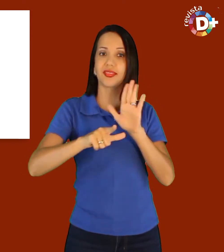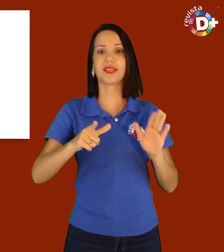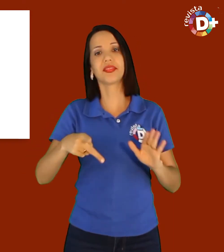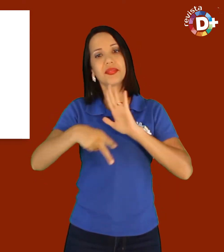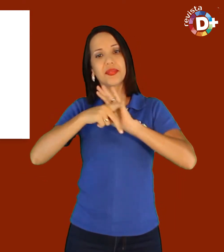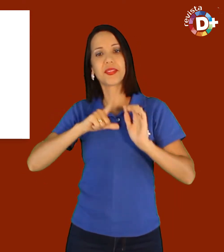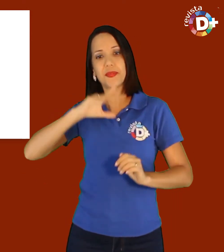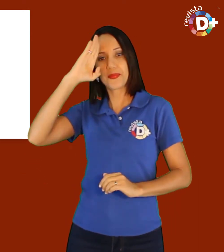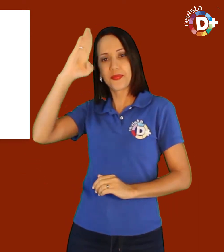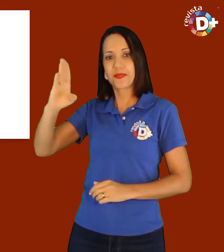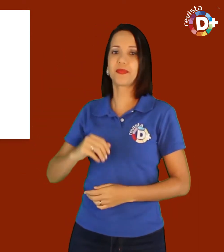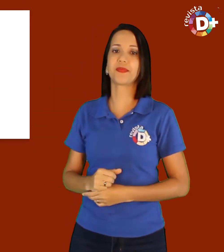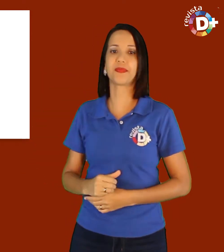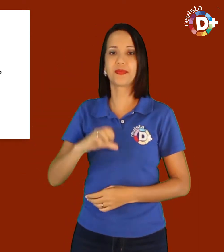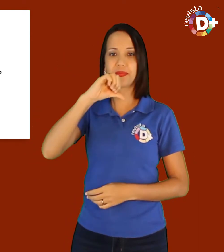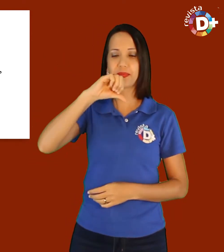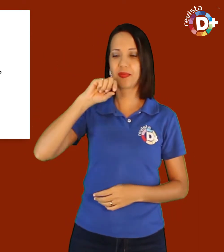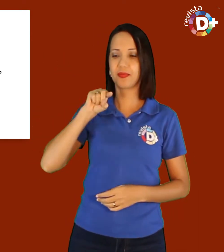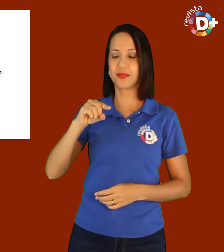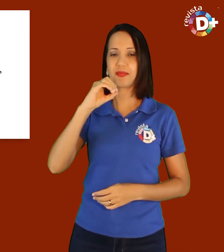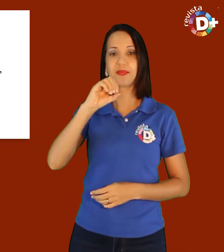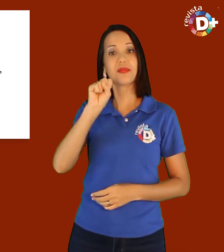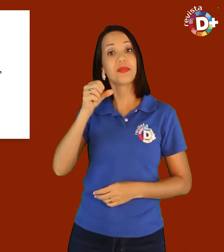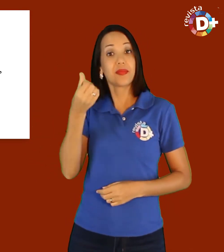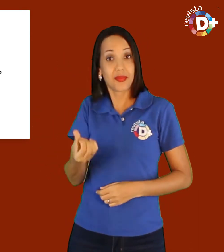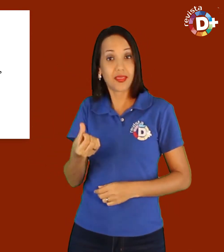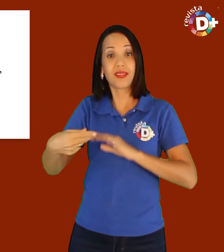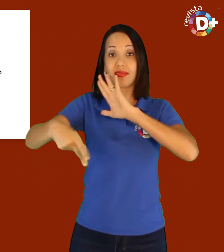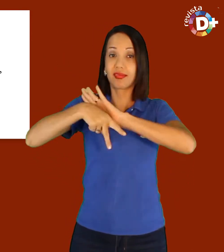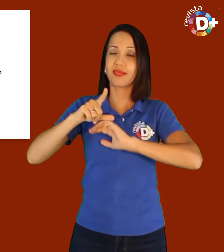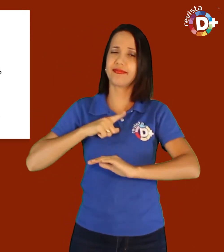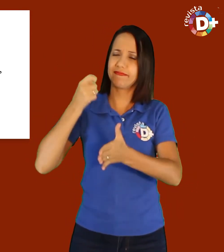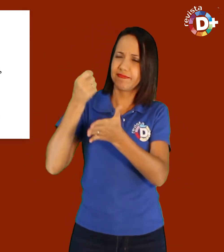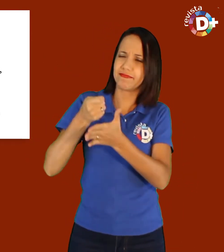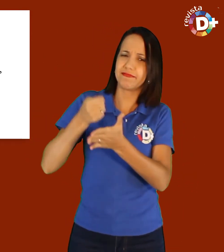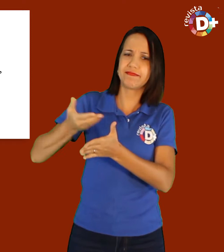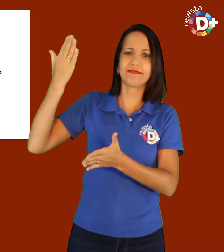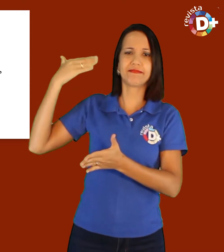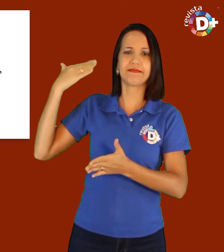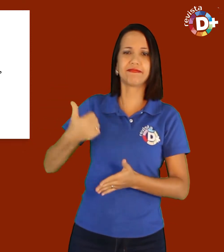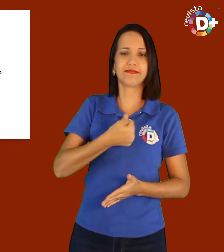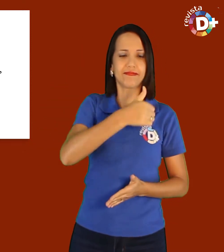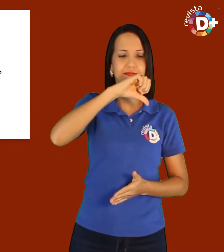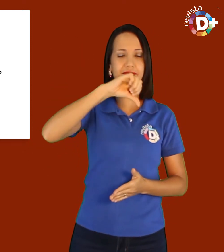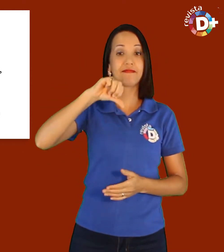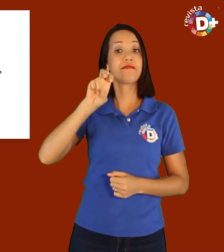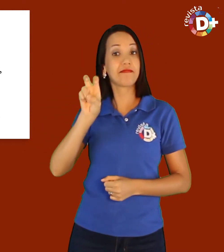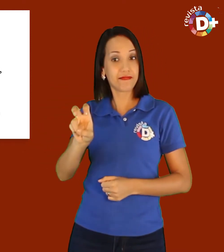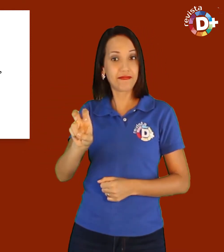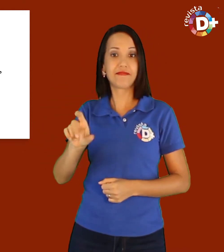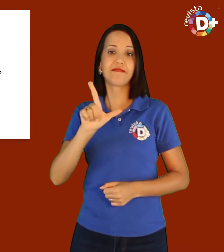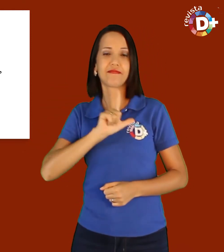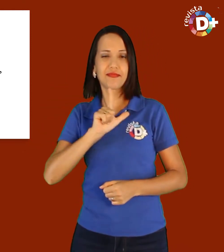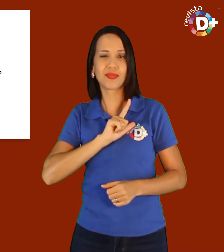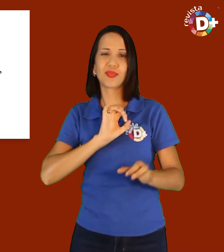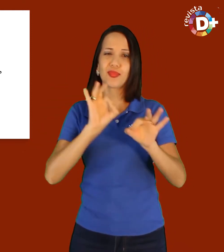nossa autoria são a Lei 9.086, que determina desde 1995